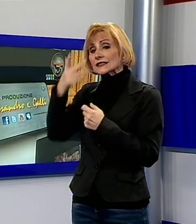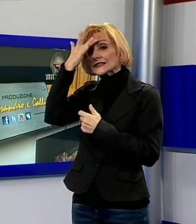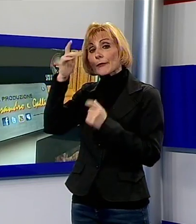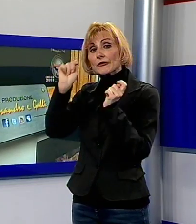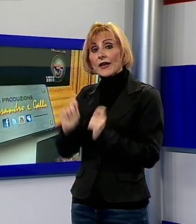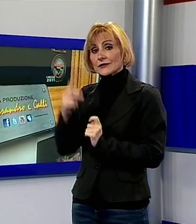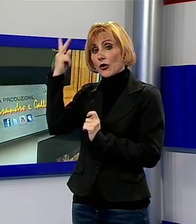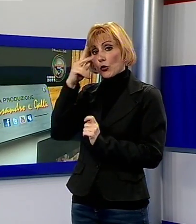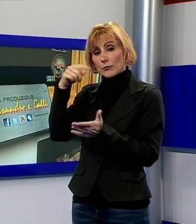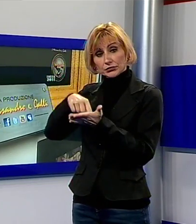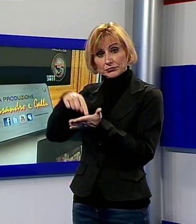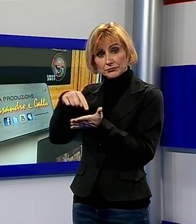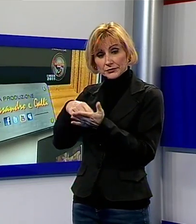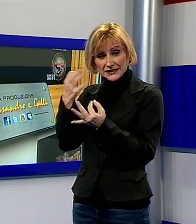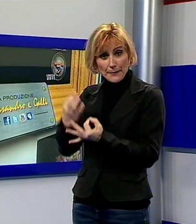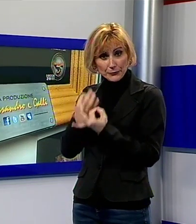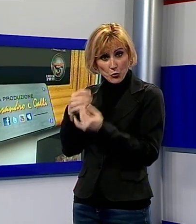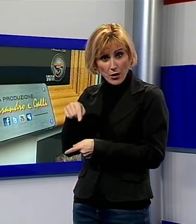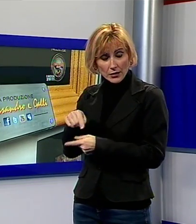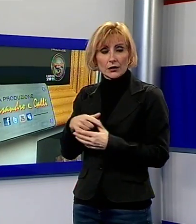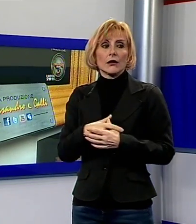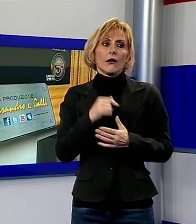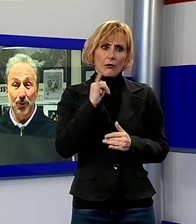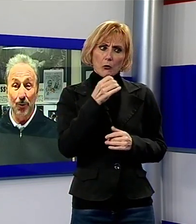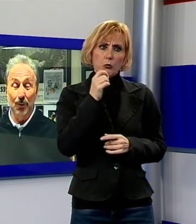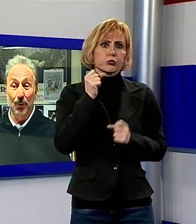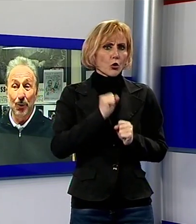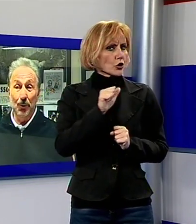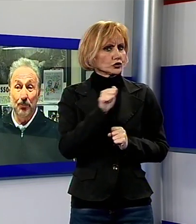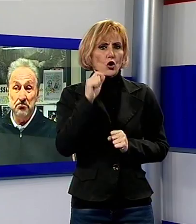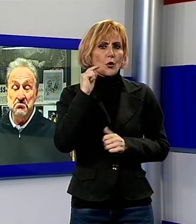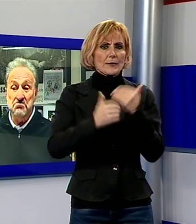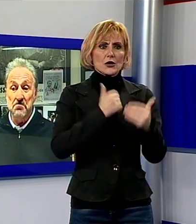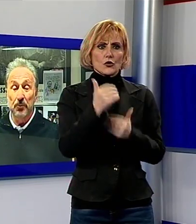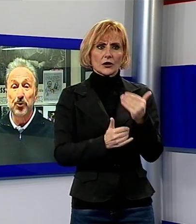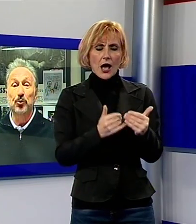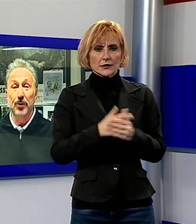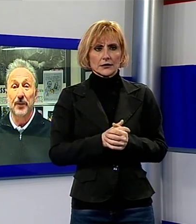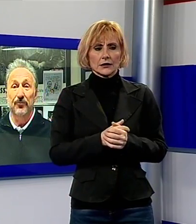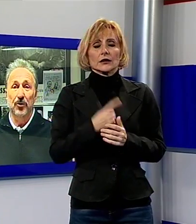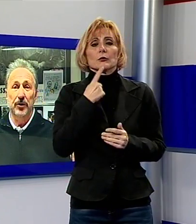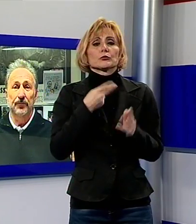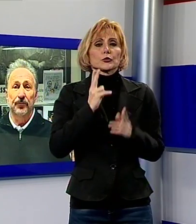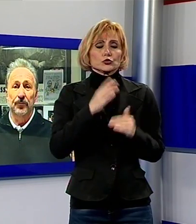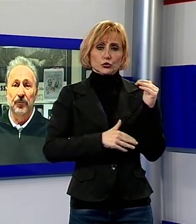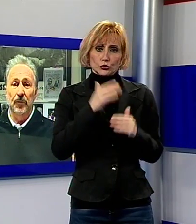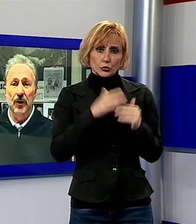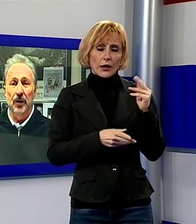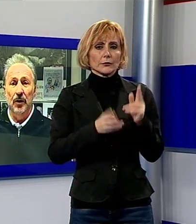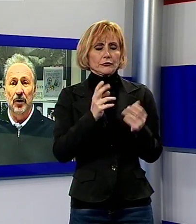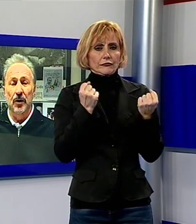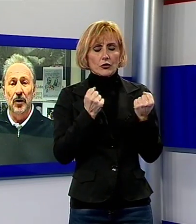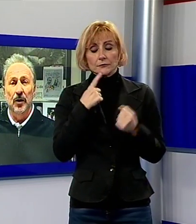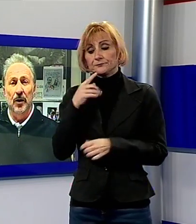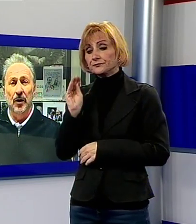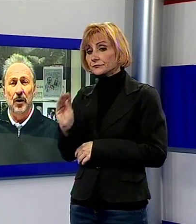Festival ad esempio? No, anzi, può solo migliorare, siamo solo più strutturati e più forti. Si conferma l